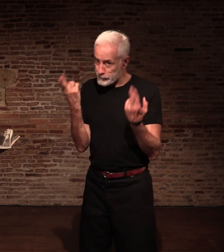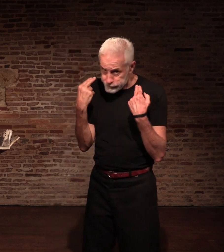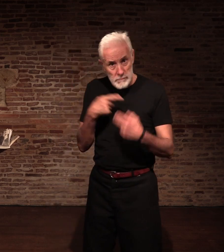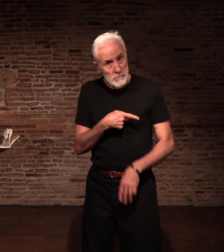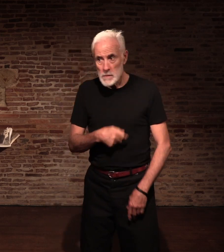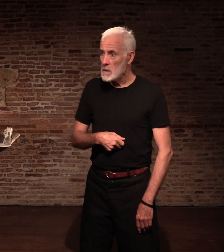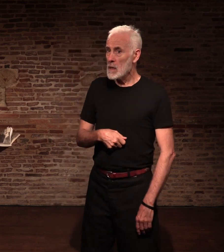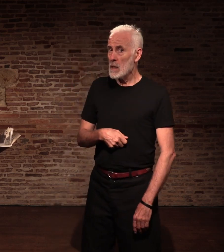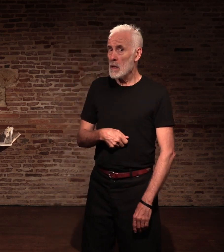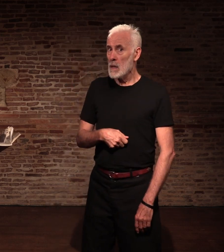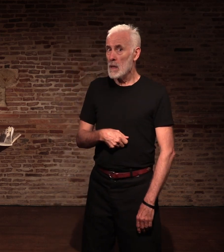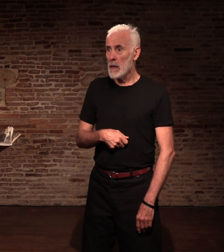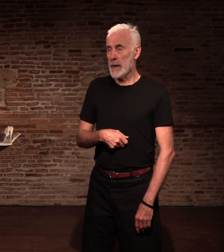Je devins sa patiente.